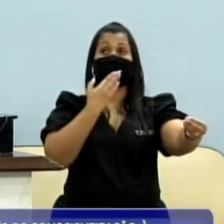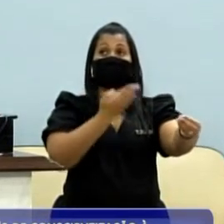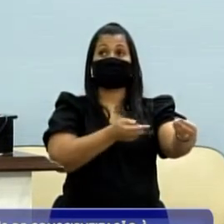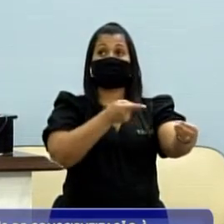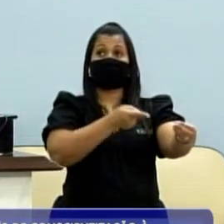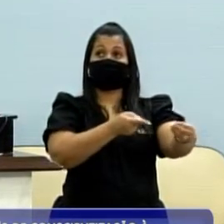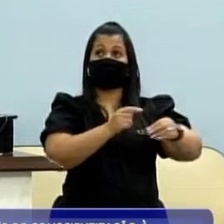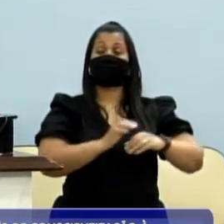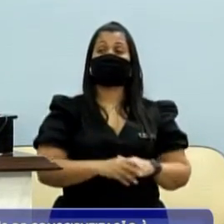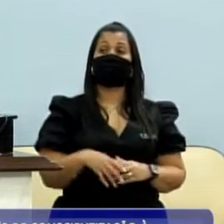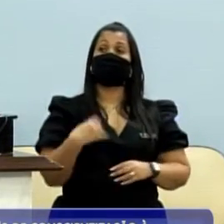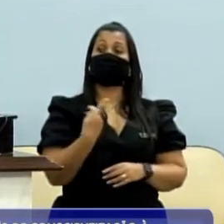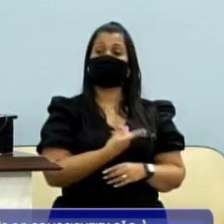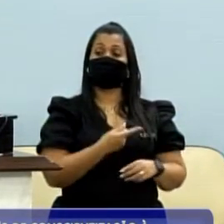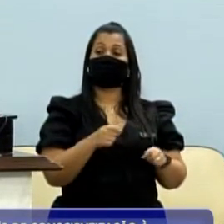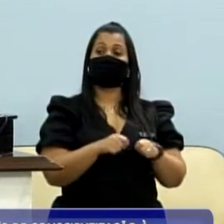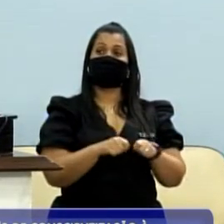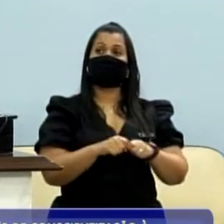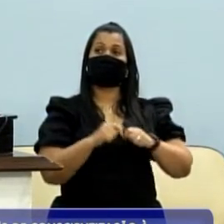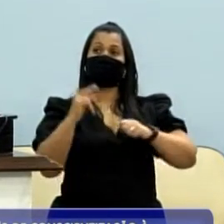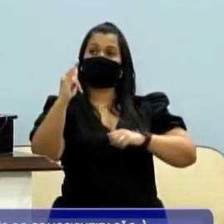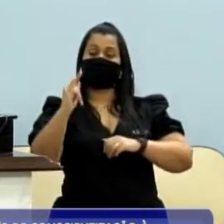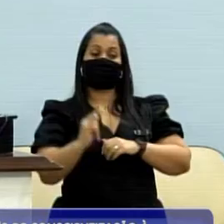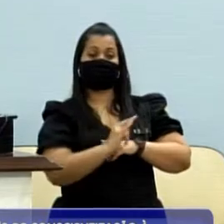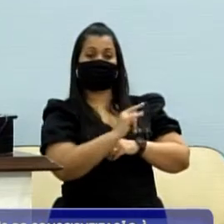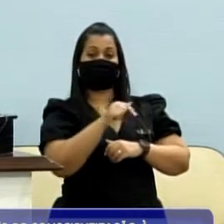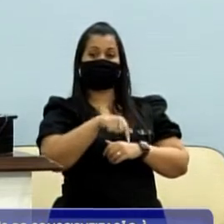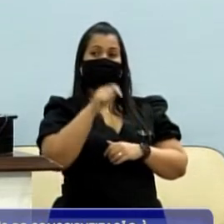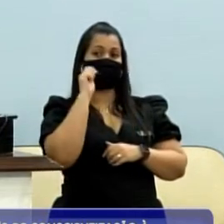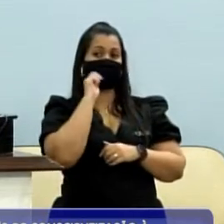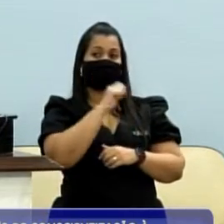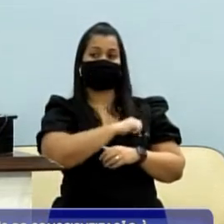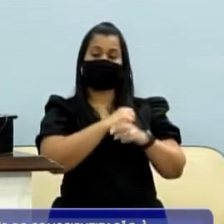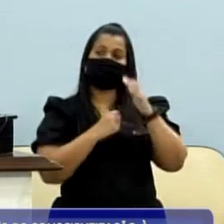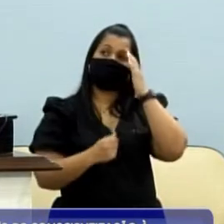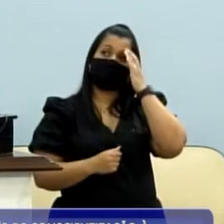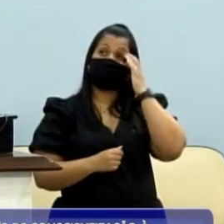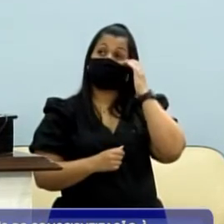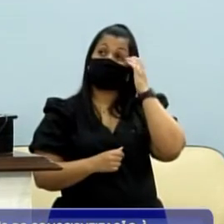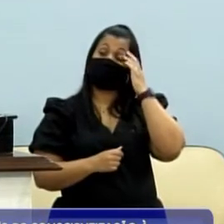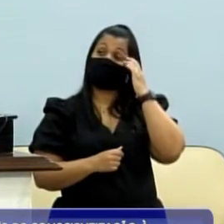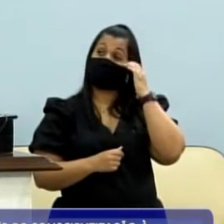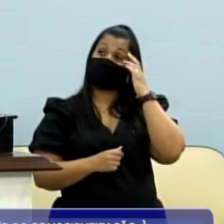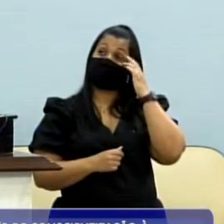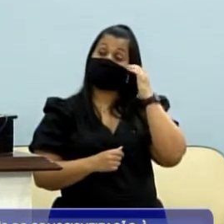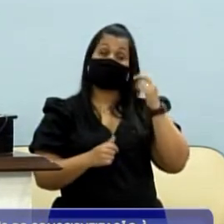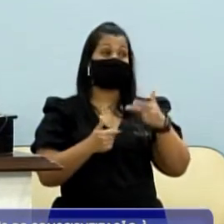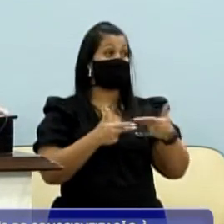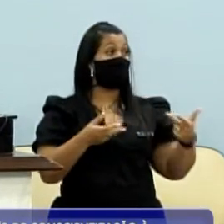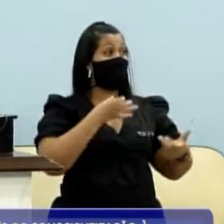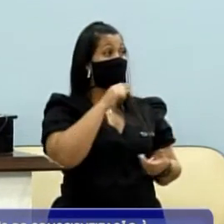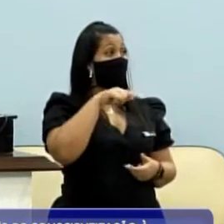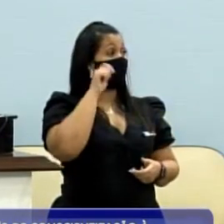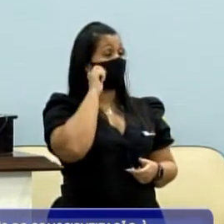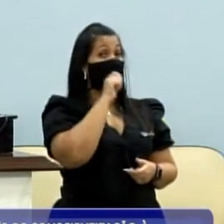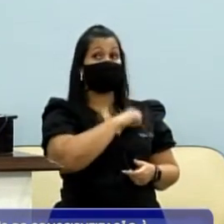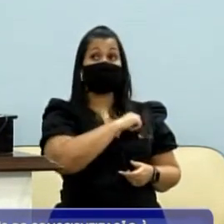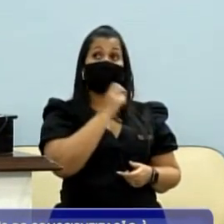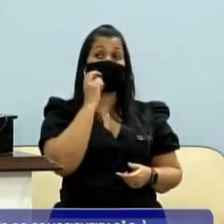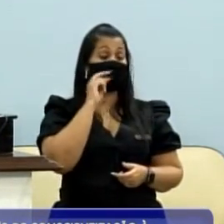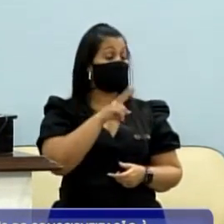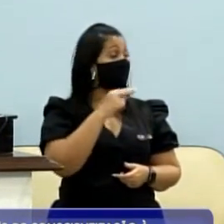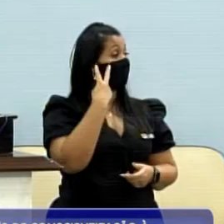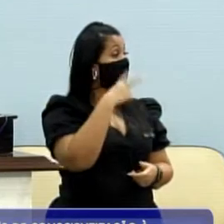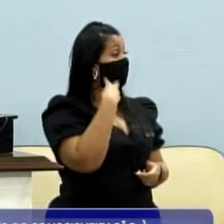para que a gente possa trazer esse benefício para São José do Rio Preto. Por falar em benefícios para Rio Preto, vi aqui o vereador Jorge